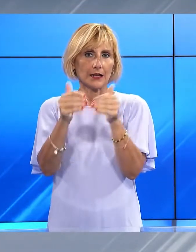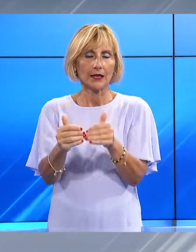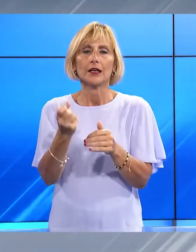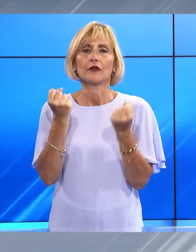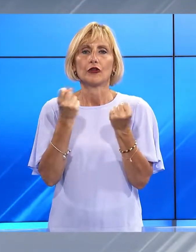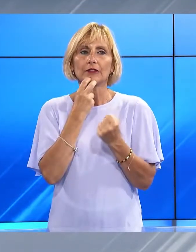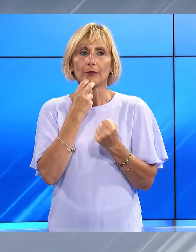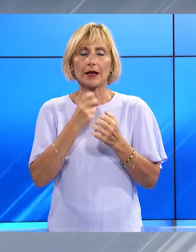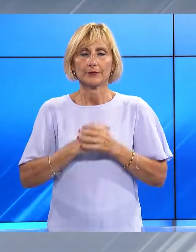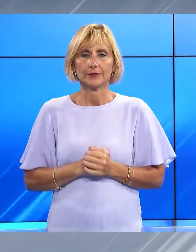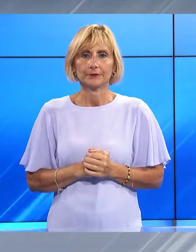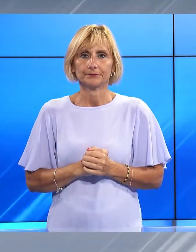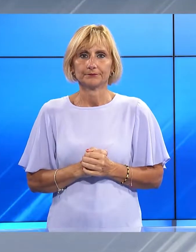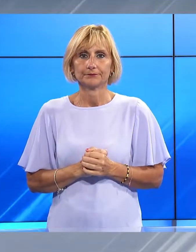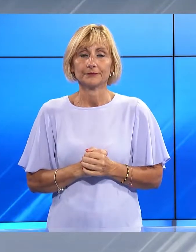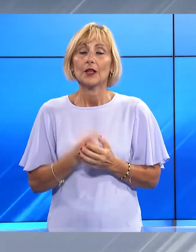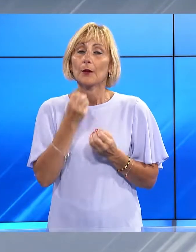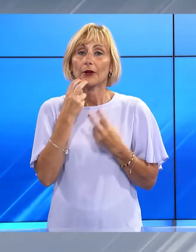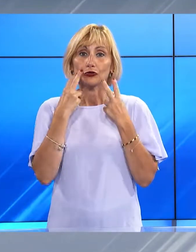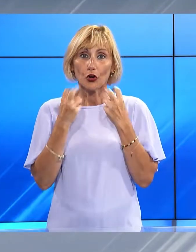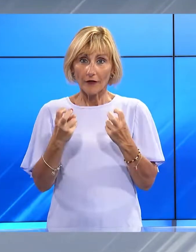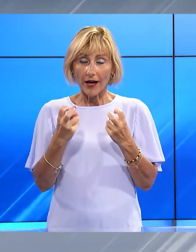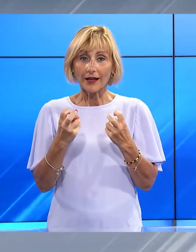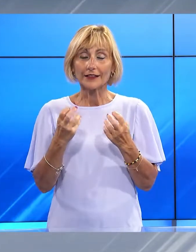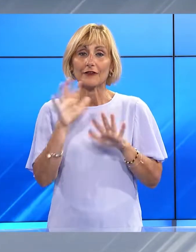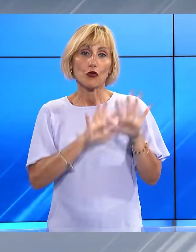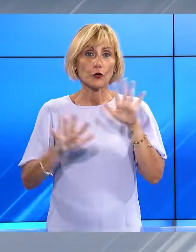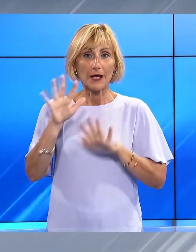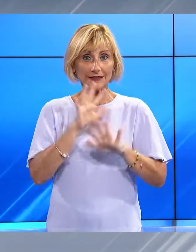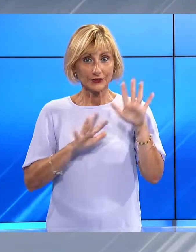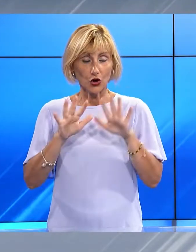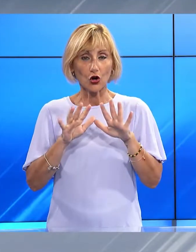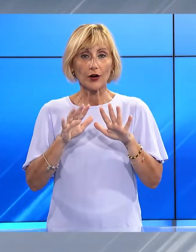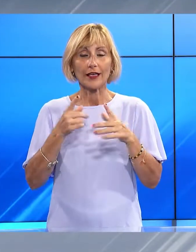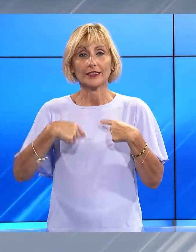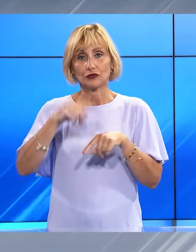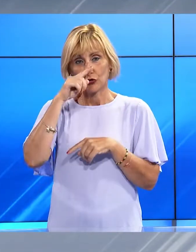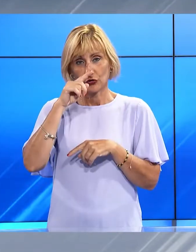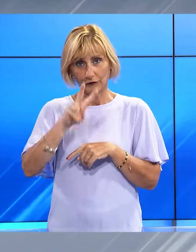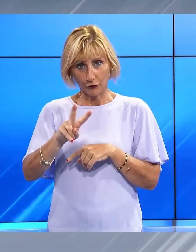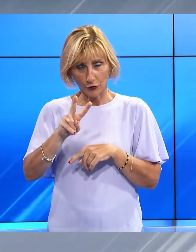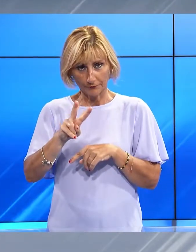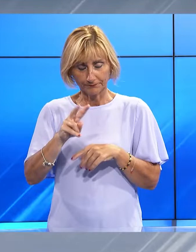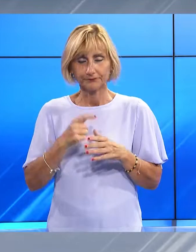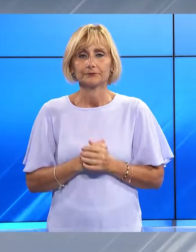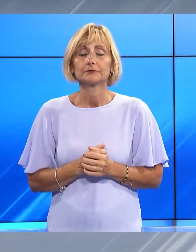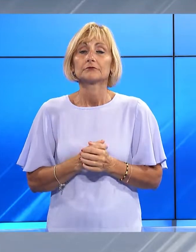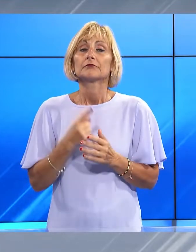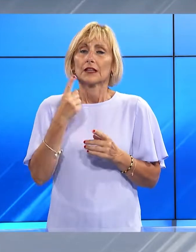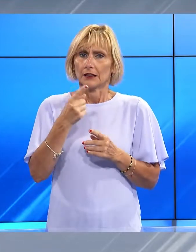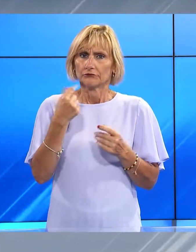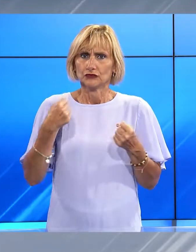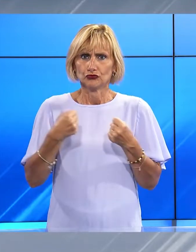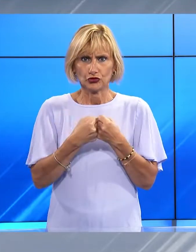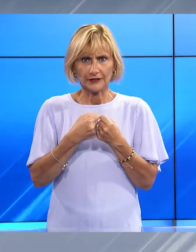Di nuovo insieme ben ritrovati, con l'informazione del TG Noi, avete sentito, partiamo dalla cronaca, ancora una tragedia sulle nostre strade, una donna che ha perso la